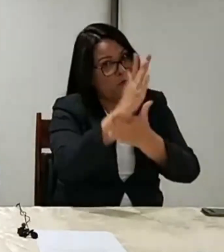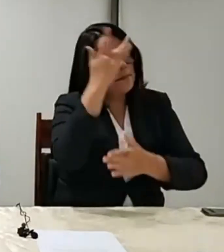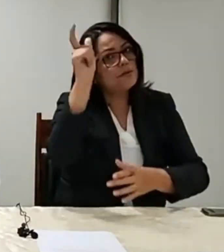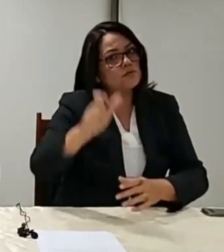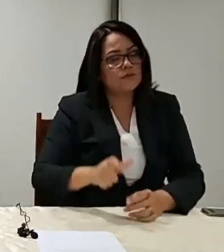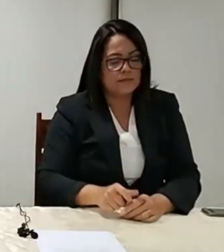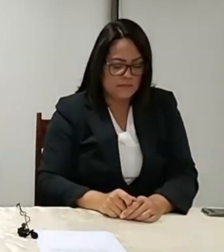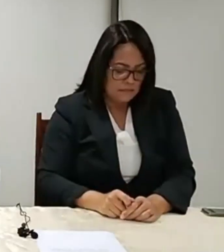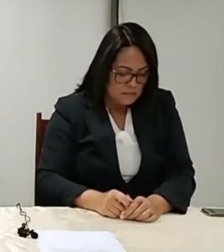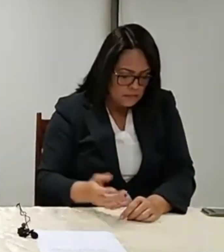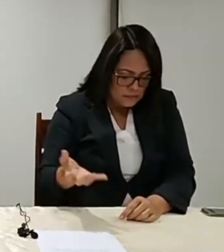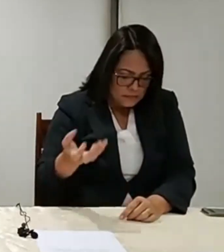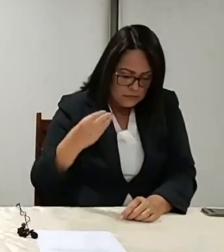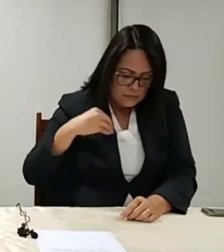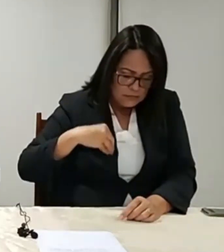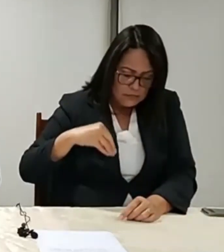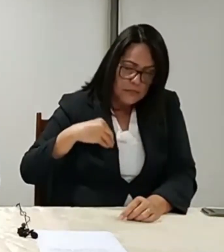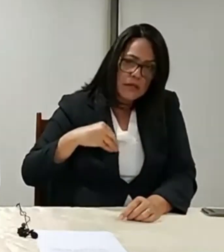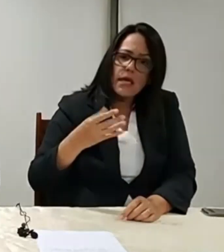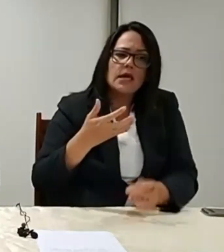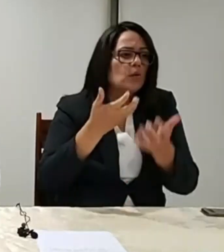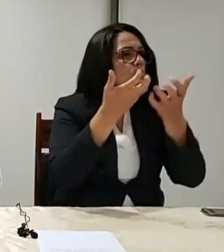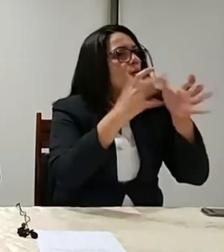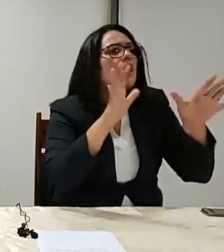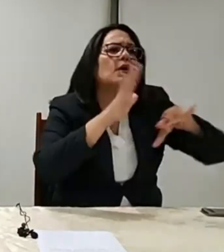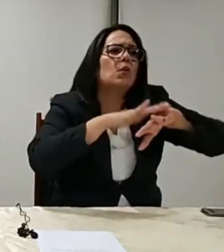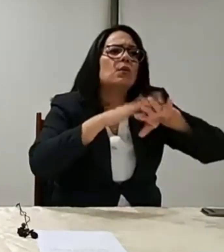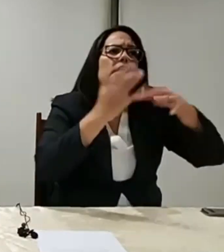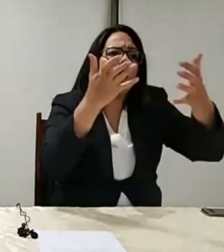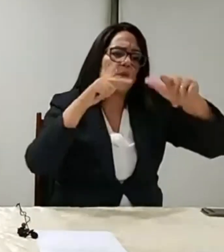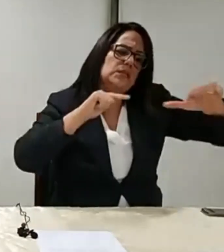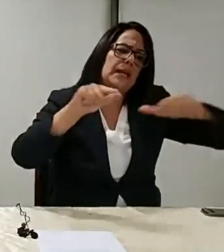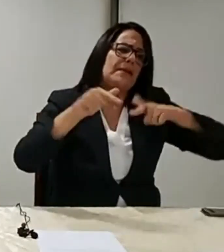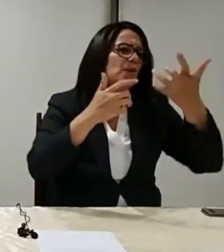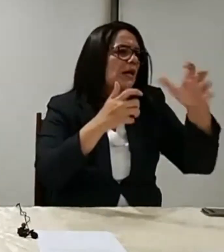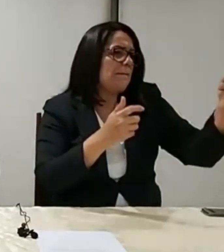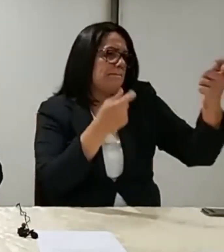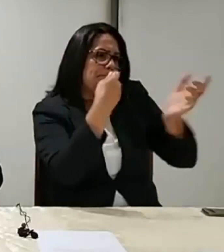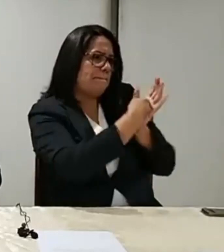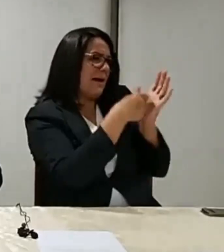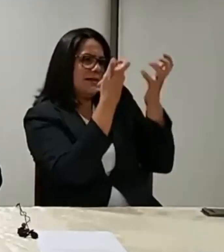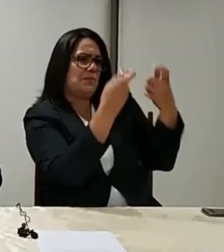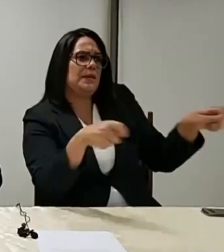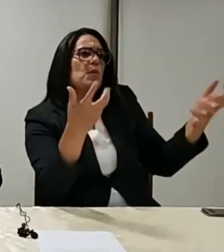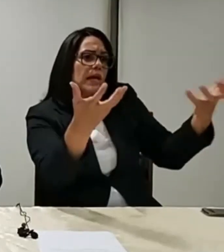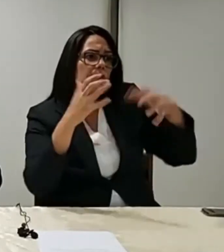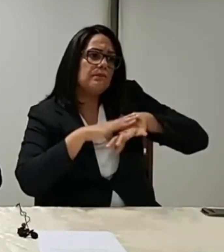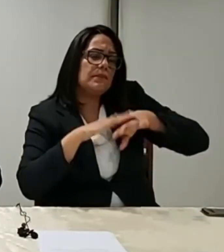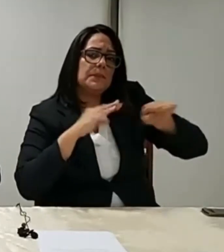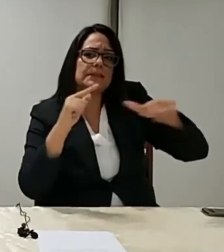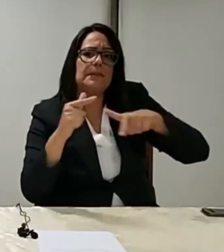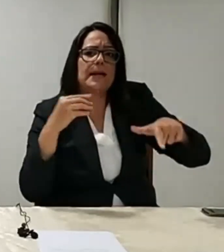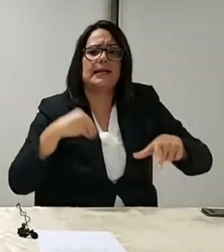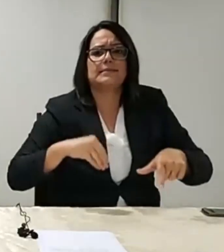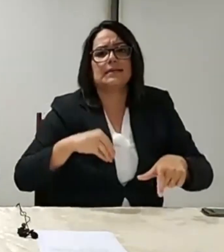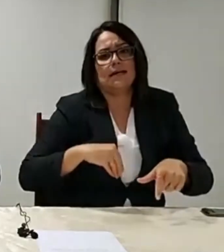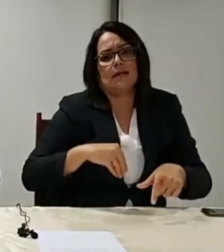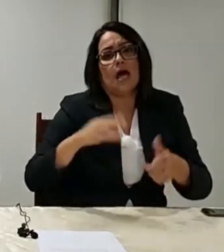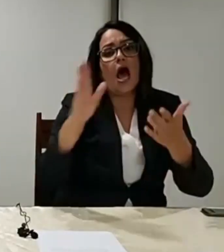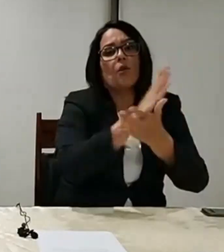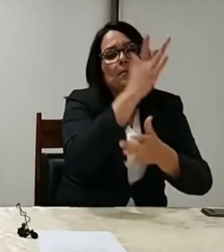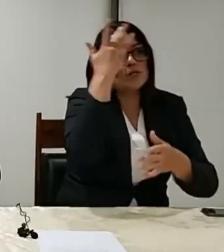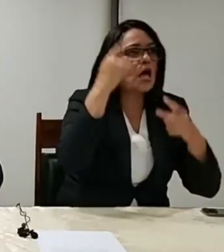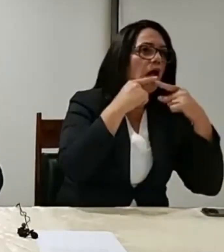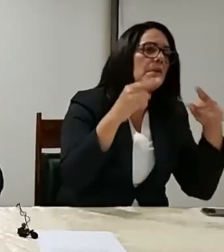emergencial. Quer trabalhar, não quer receber nada do Estado. Muitos dizem que é pouco. É pouco. Mas ajuda.